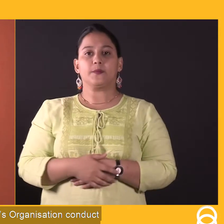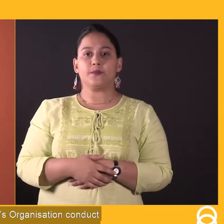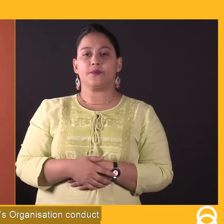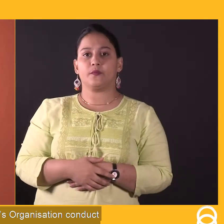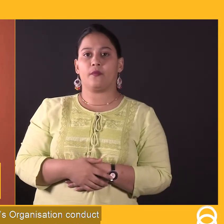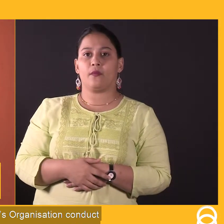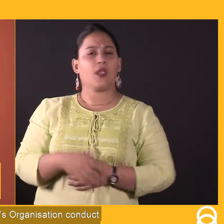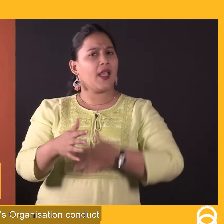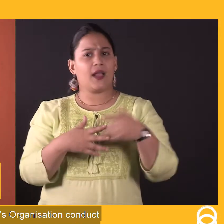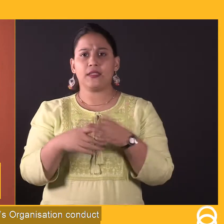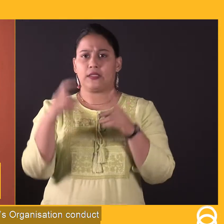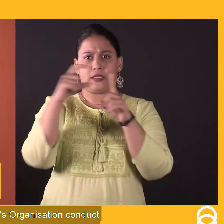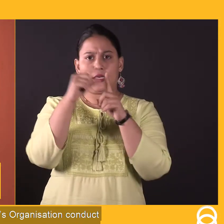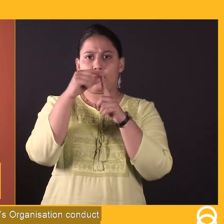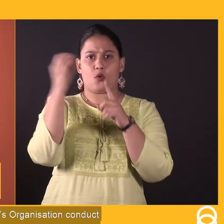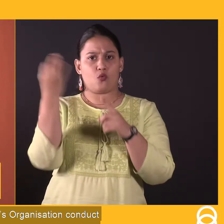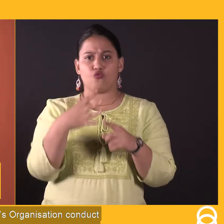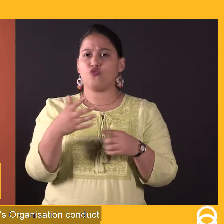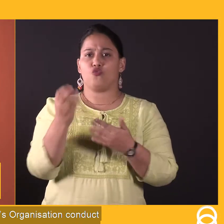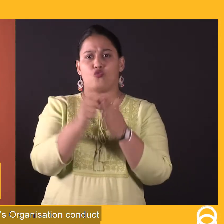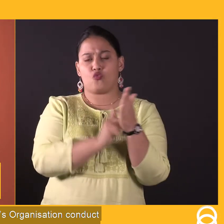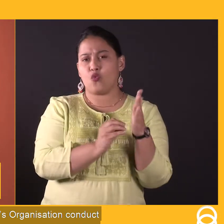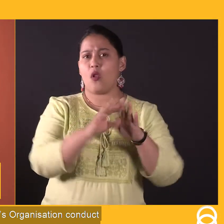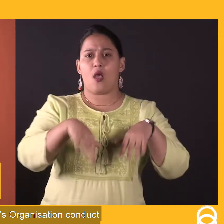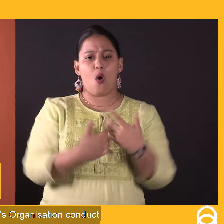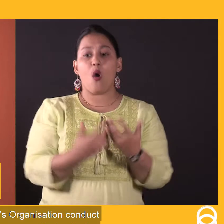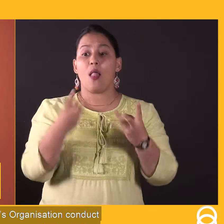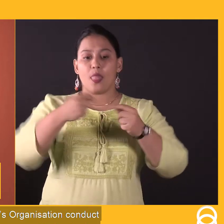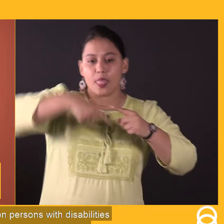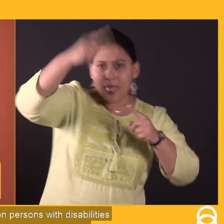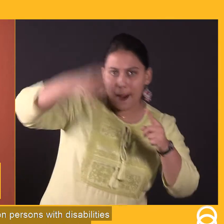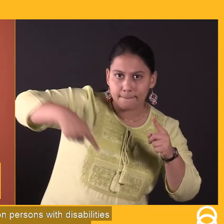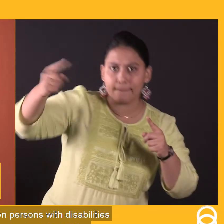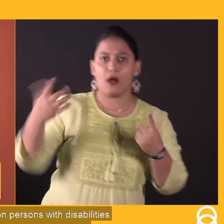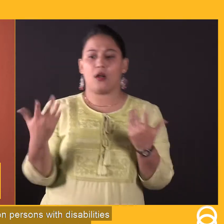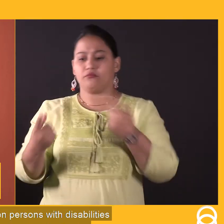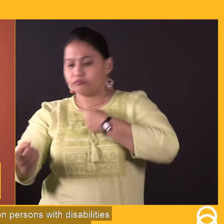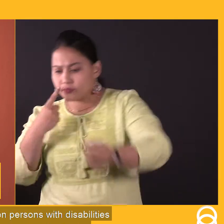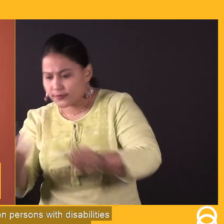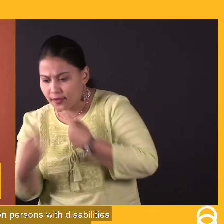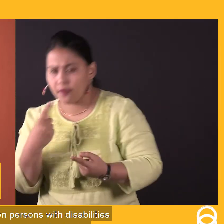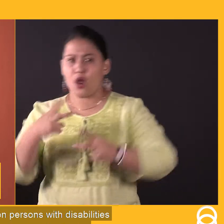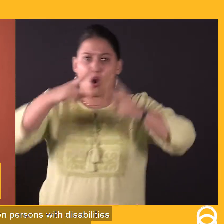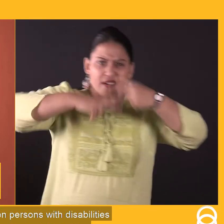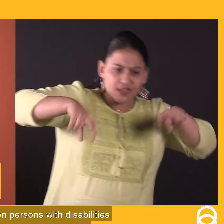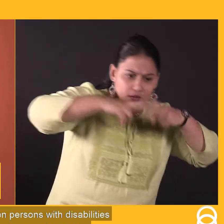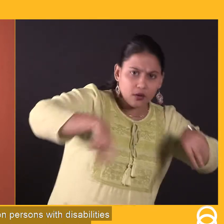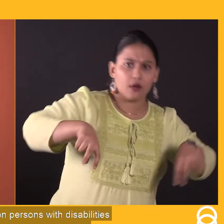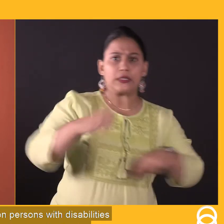जब भी डीपियों कोई भी संचोधन करे या कहीं भी गिंती हो कोई भी तरह का सर्वेक्षण